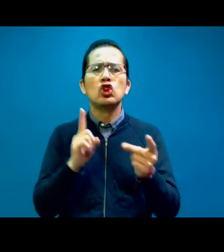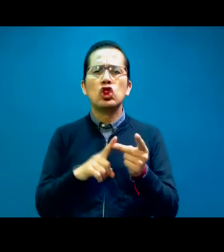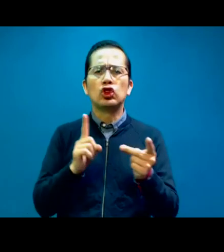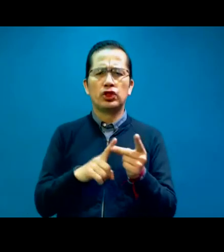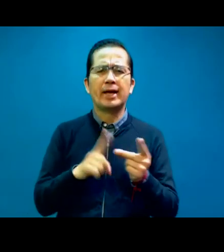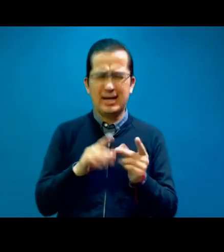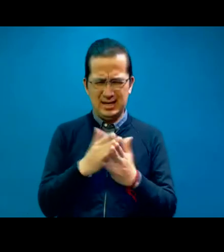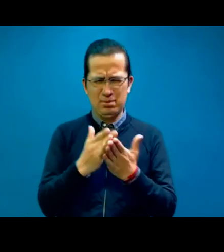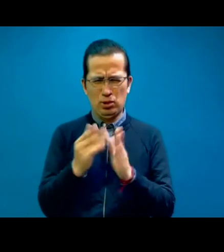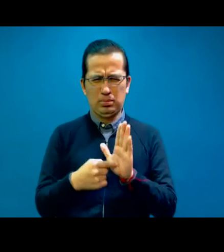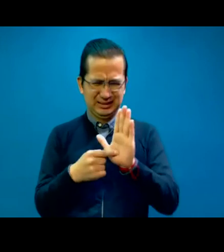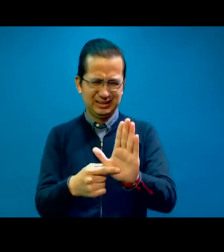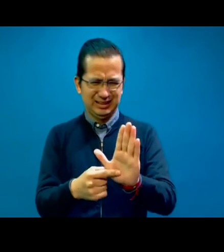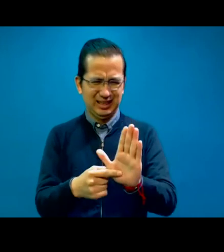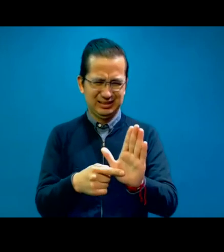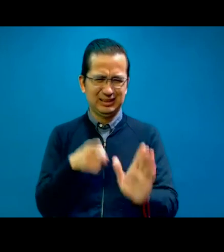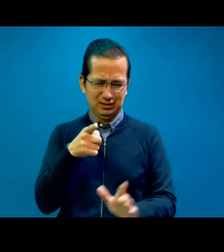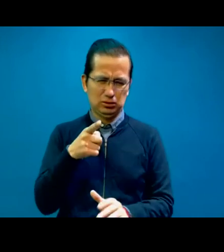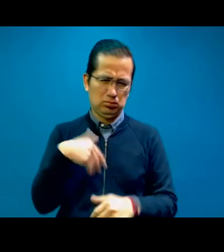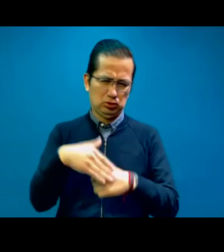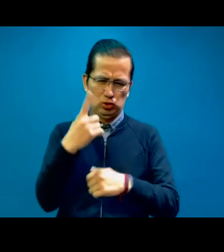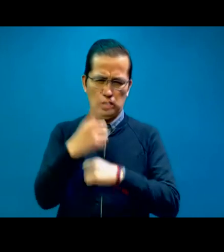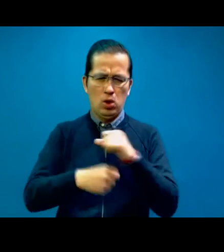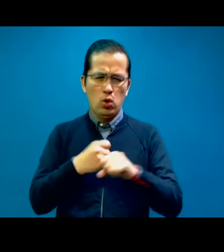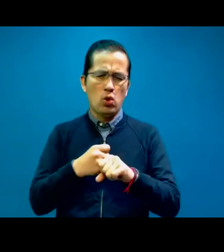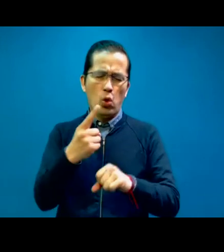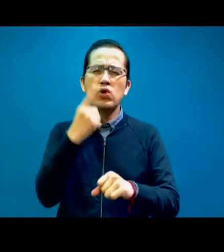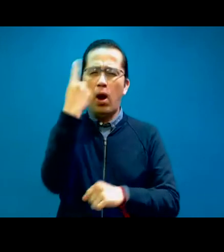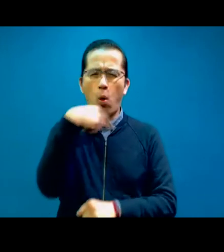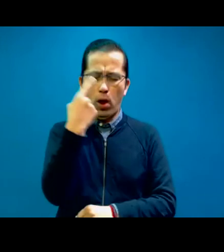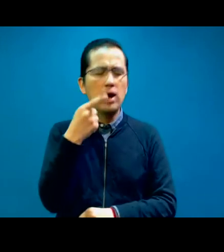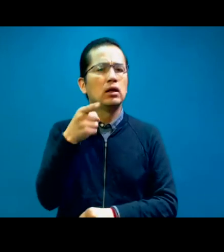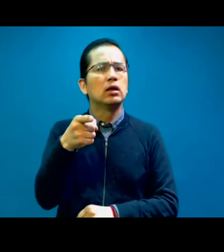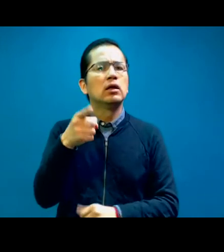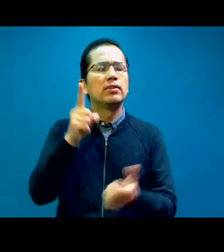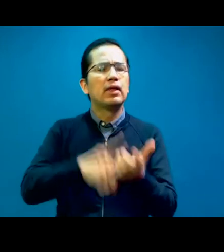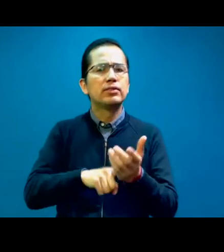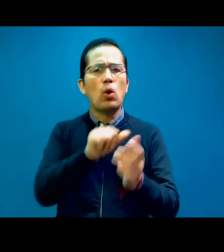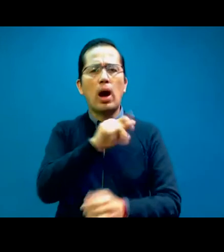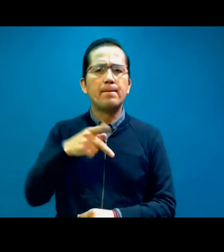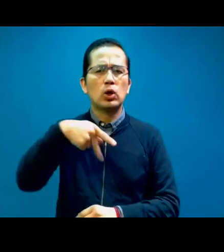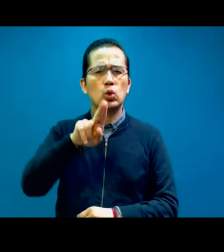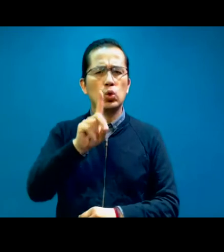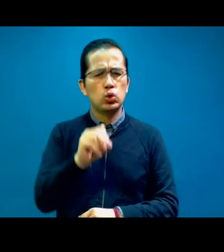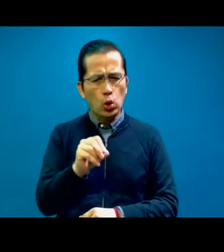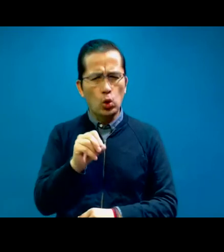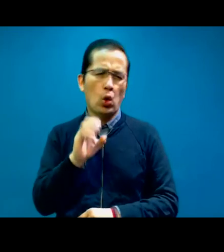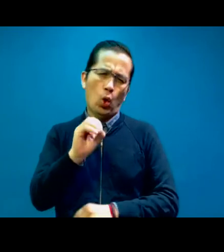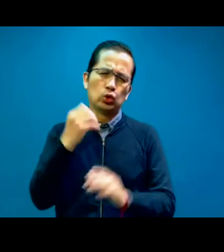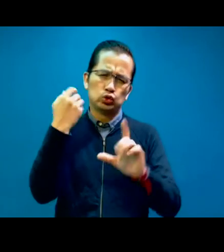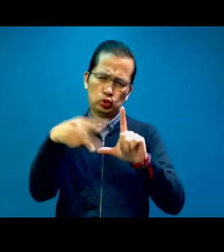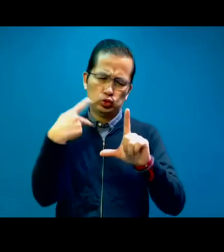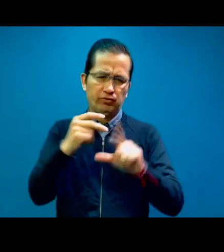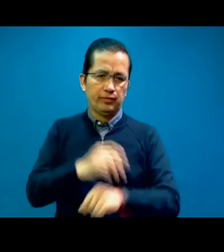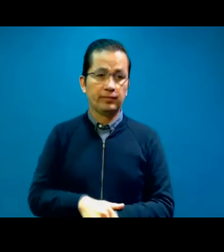que habló Vero en la plataforma de Kudo o también la pueden seguir por YouTube. También ya puso Edna información acerca del